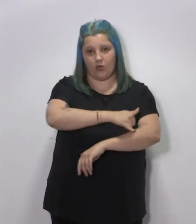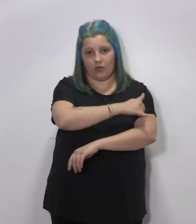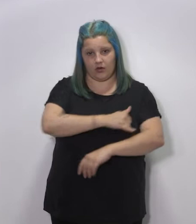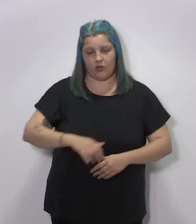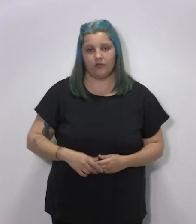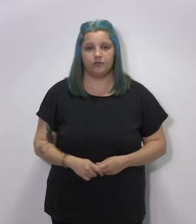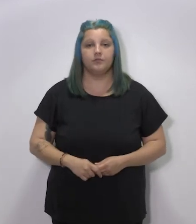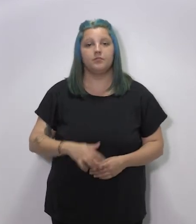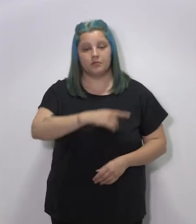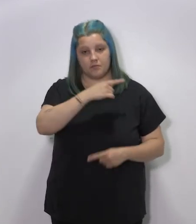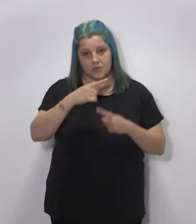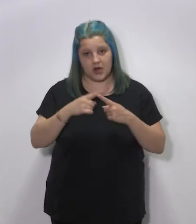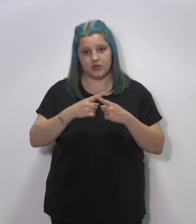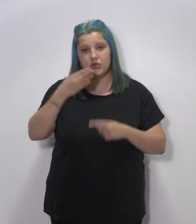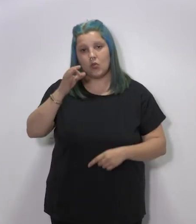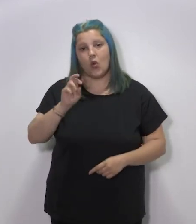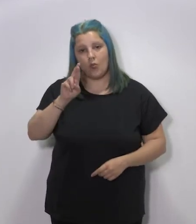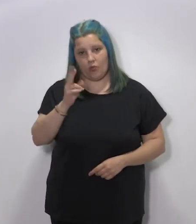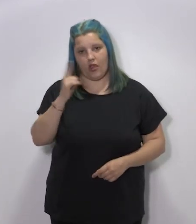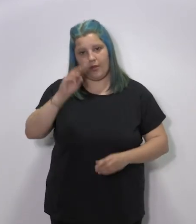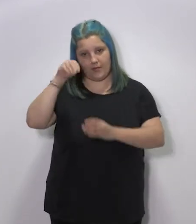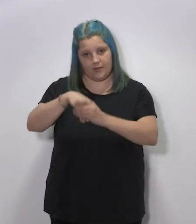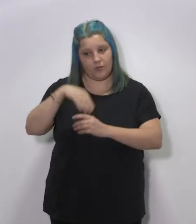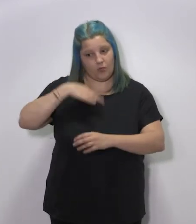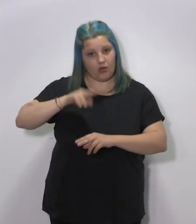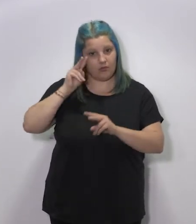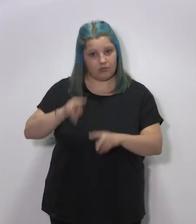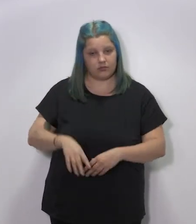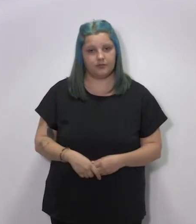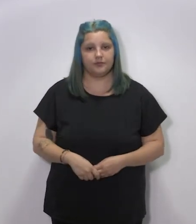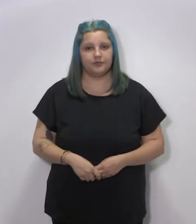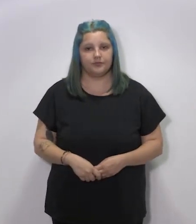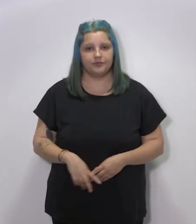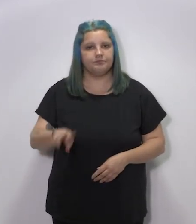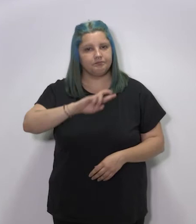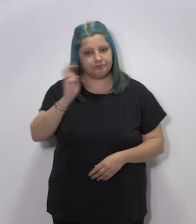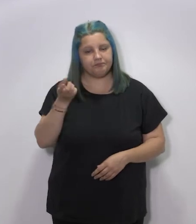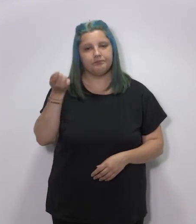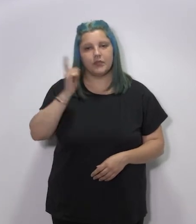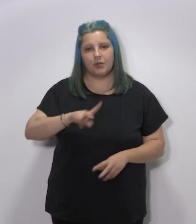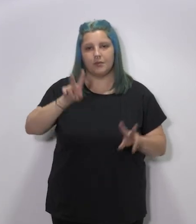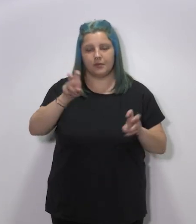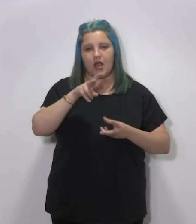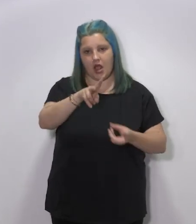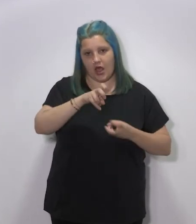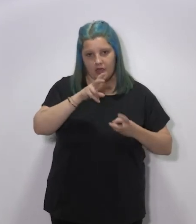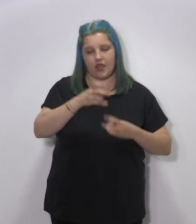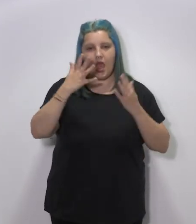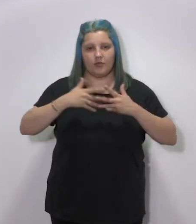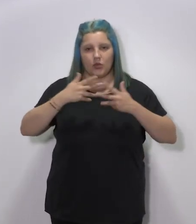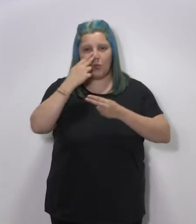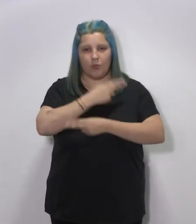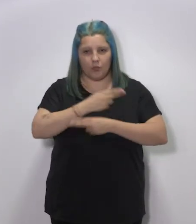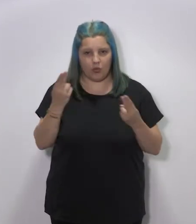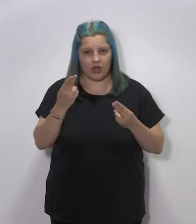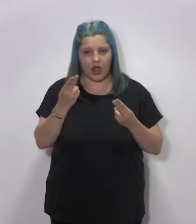del Gobierno de La Rioja y en el Boletín Oficial de La Rioja. En otro orden de cosas, ya propuesta de la Consejería de Hacienda y